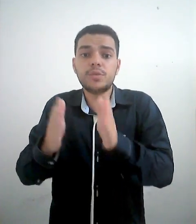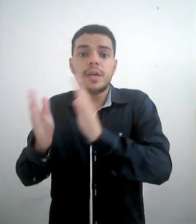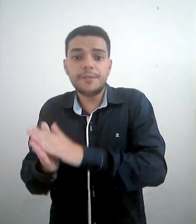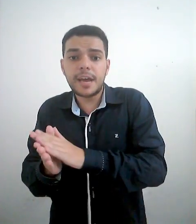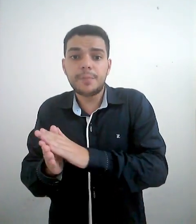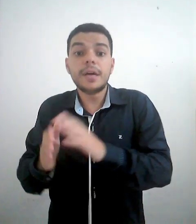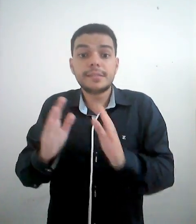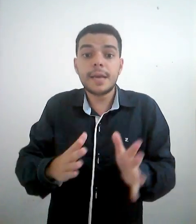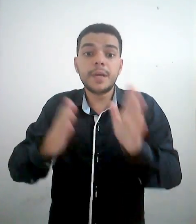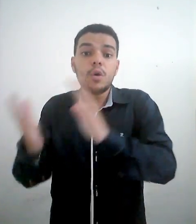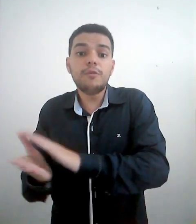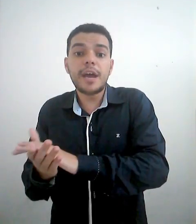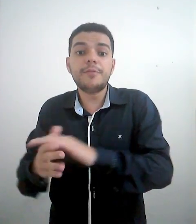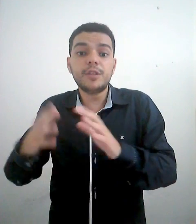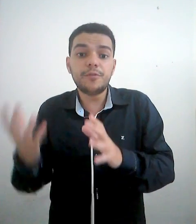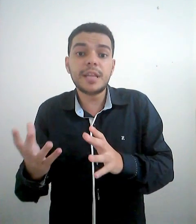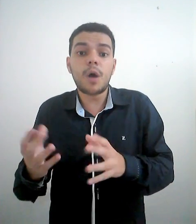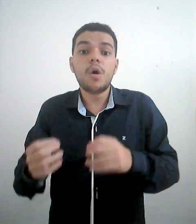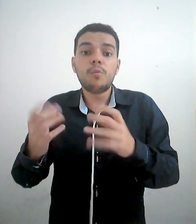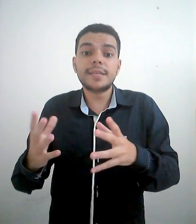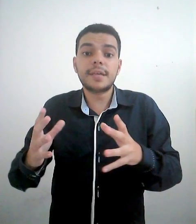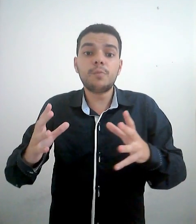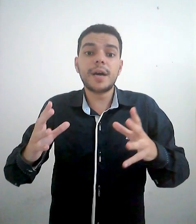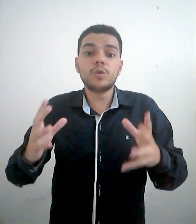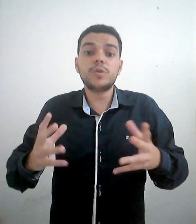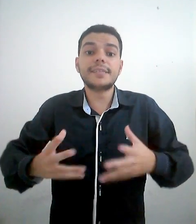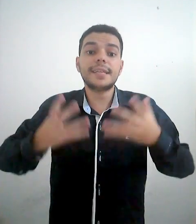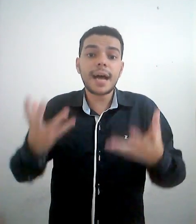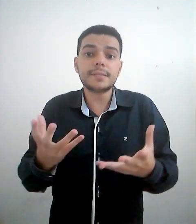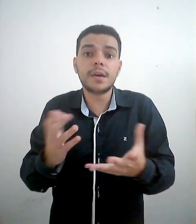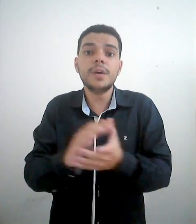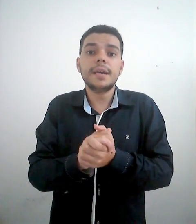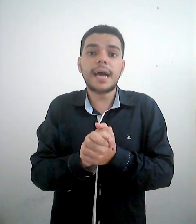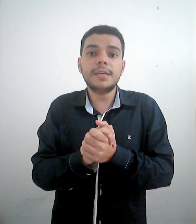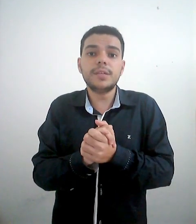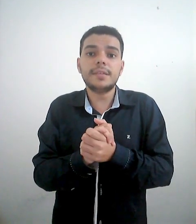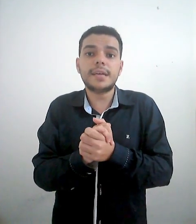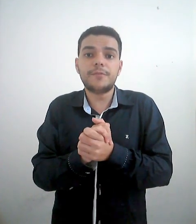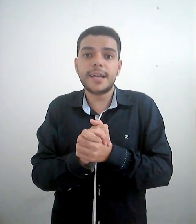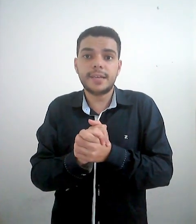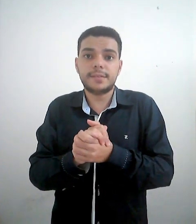e verbo. Sempre o verbo vem no final. Uma ação para construir essa narração que a língua de sinais oferece.